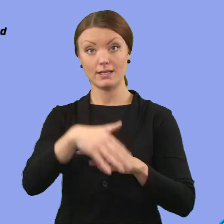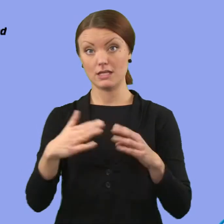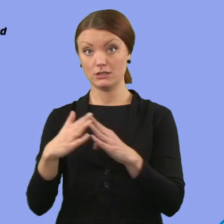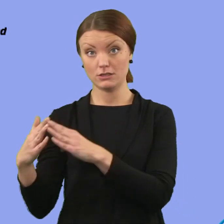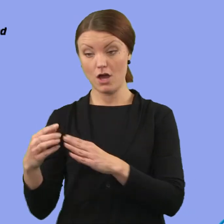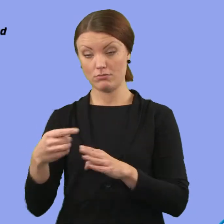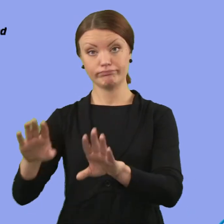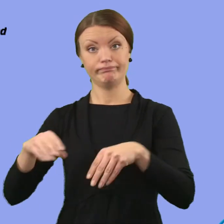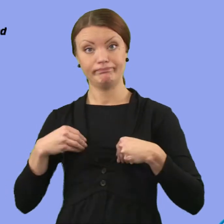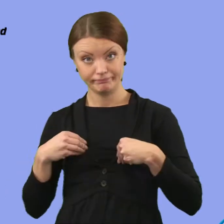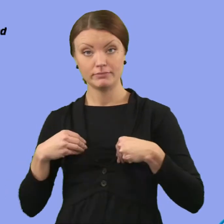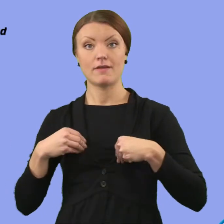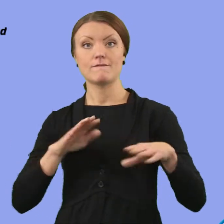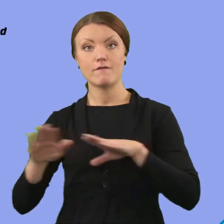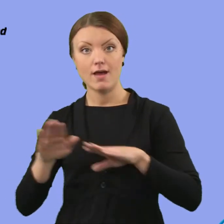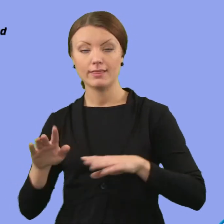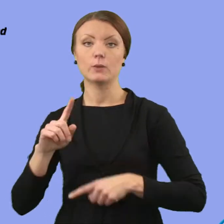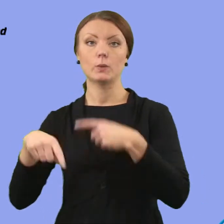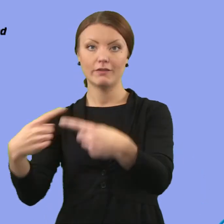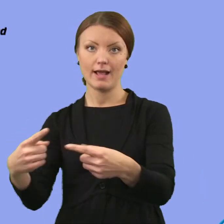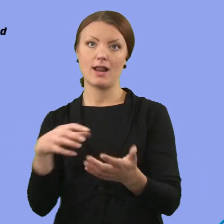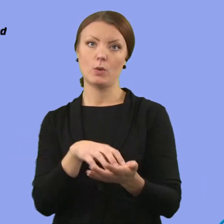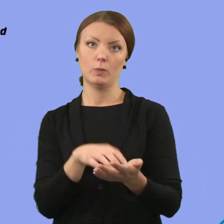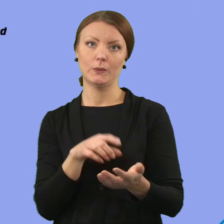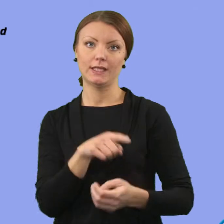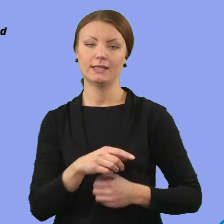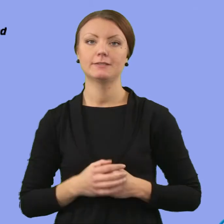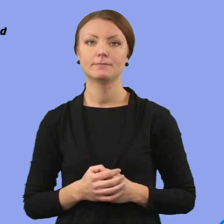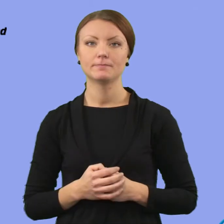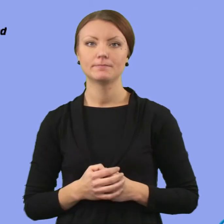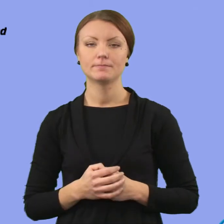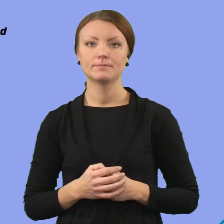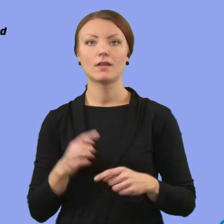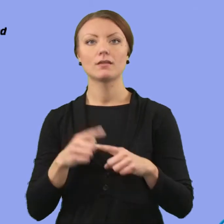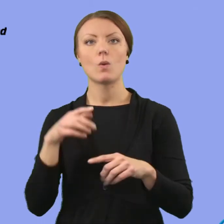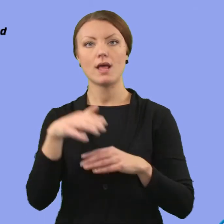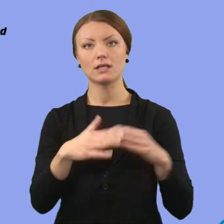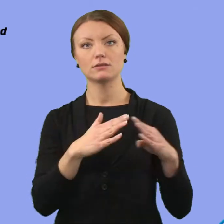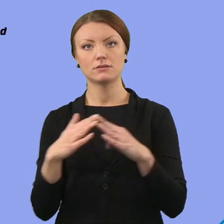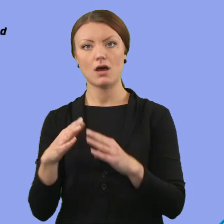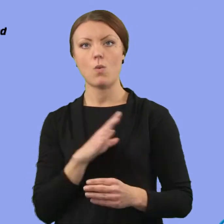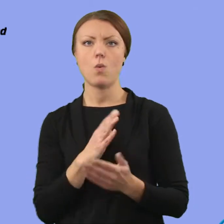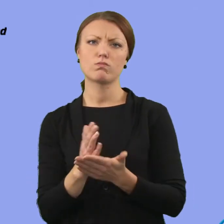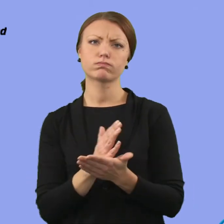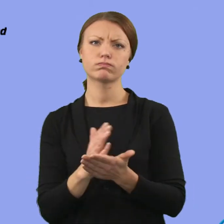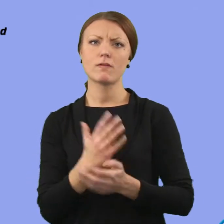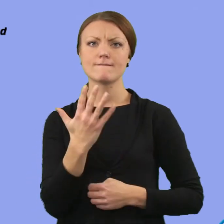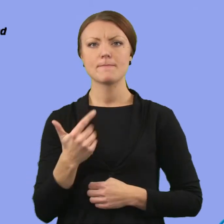Trollhättans stad sköter förvaltningen och utvecklingen av kommunen. I Trollhättans stad finns cirka